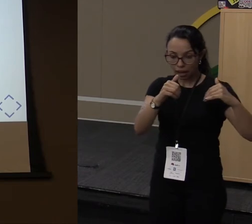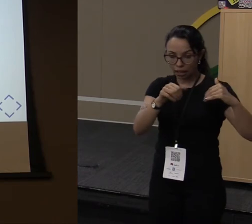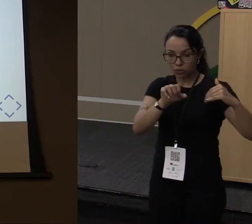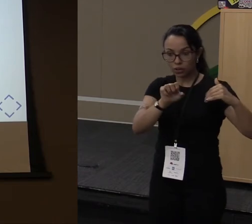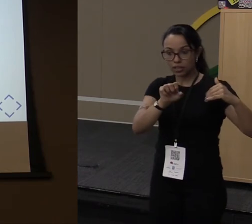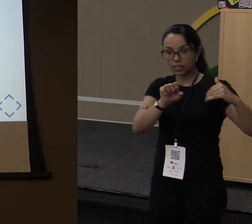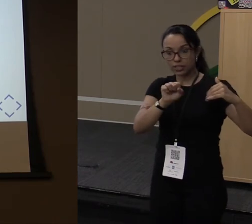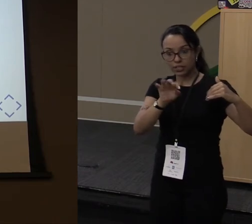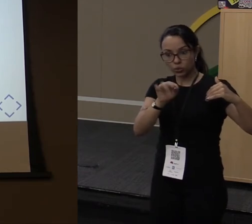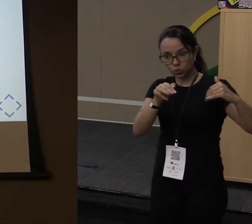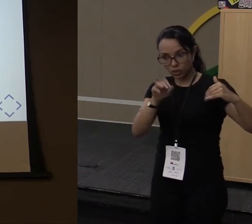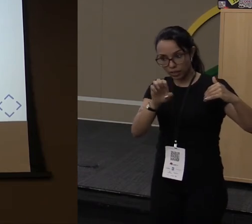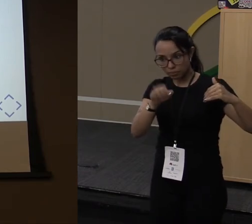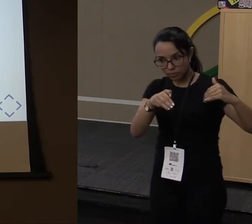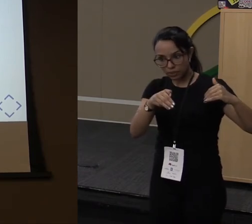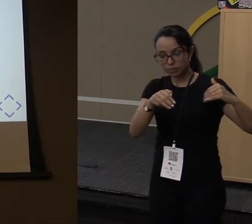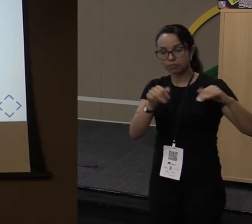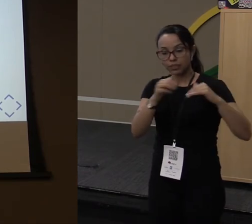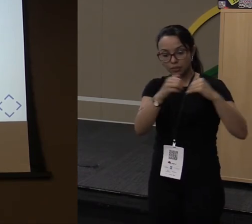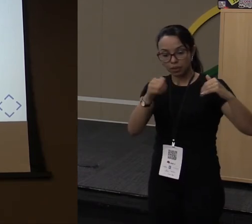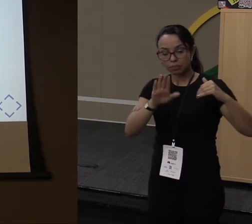consegue trabalhar juntamente com as coleções.